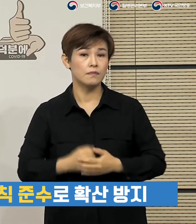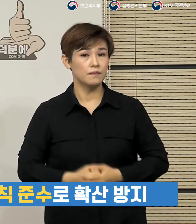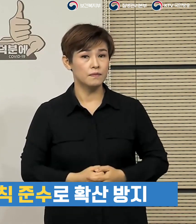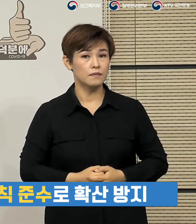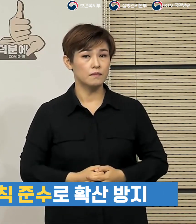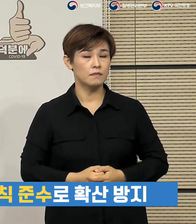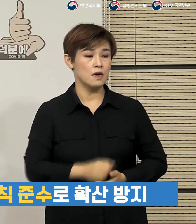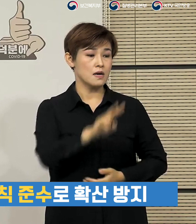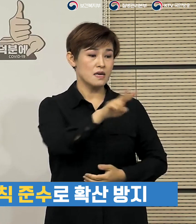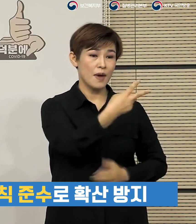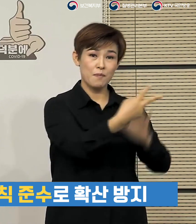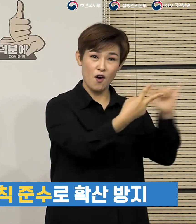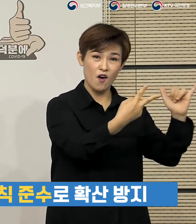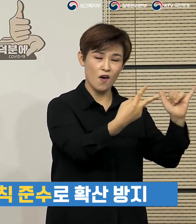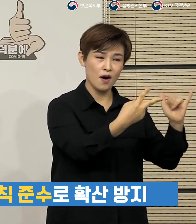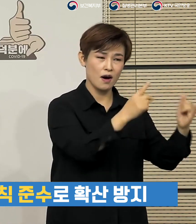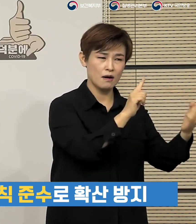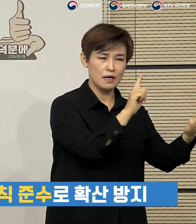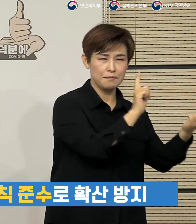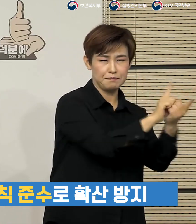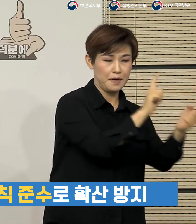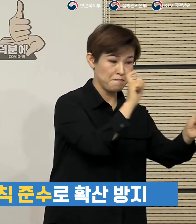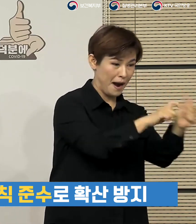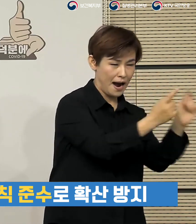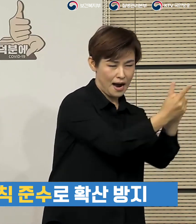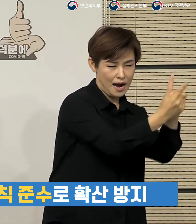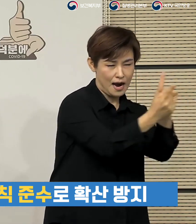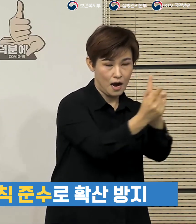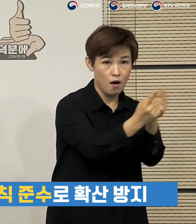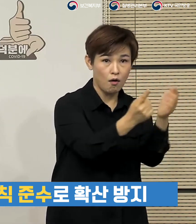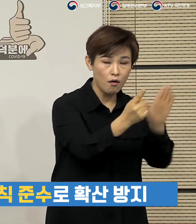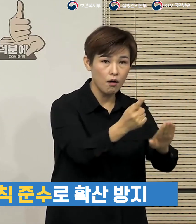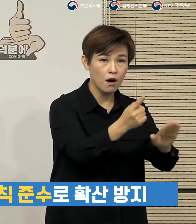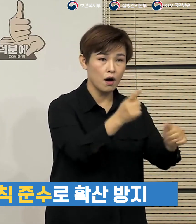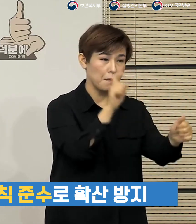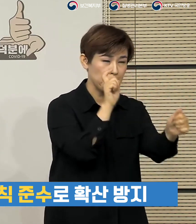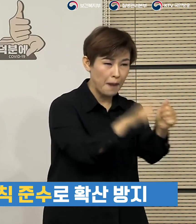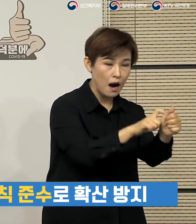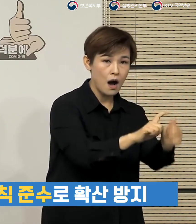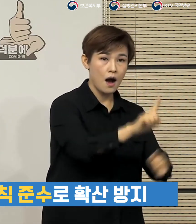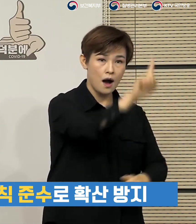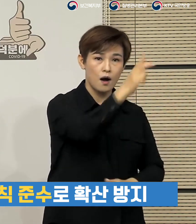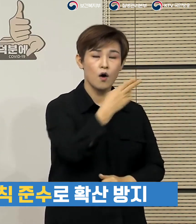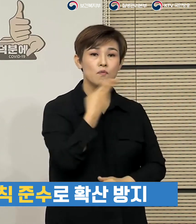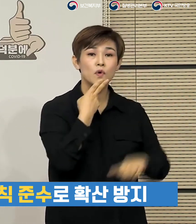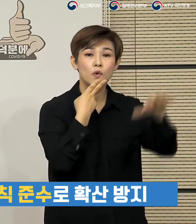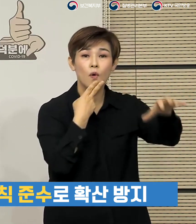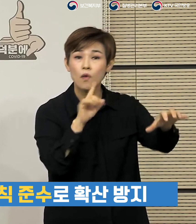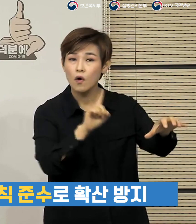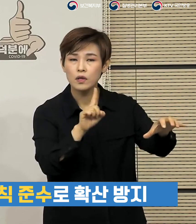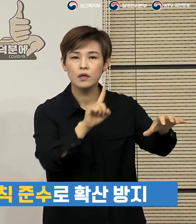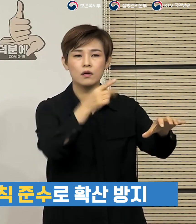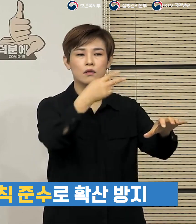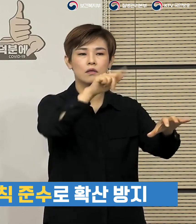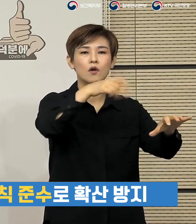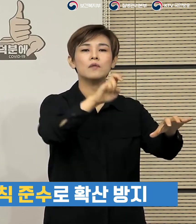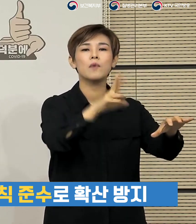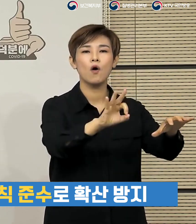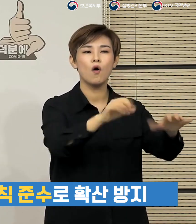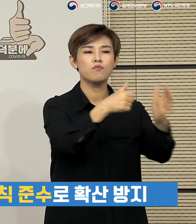200여 명의 접촉자가 있었으나 추가 감염이 단 한 건도 없었던 덕평